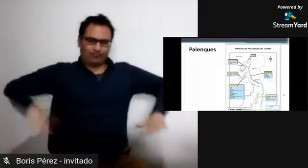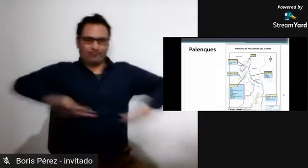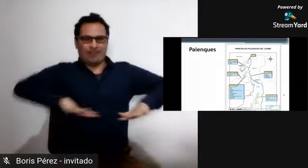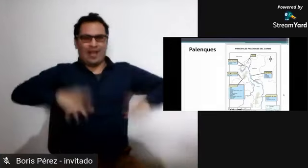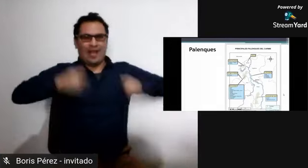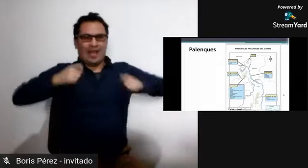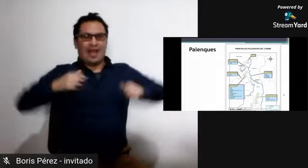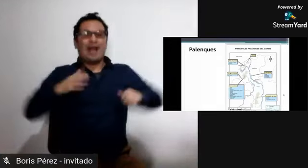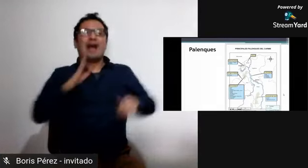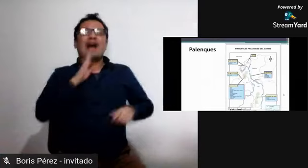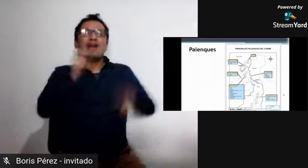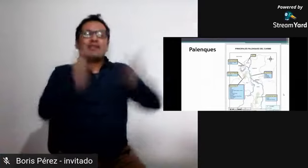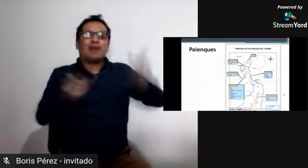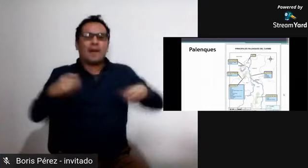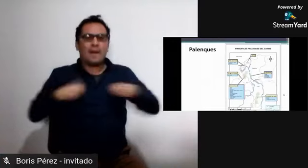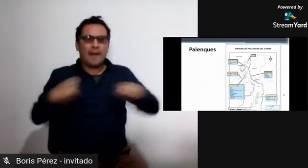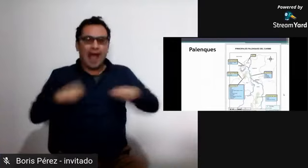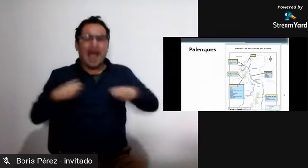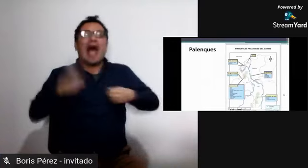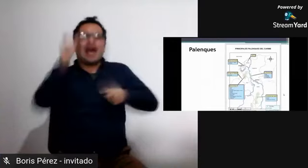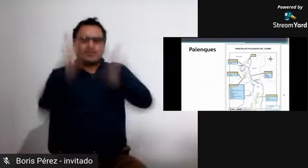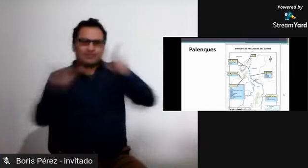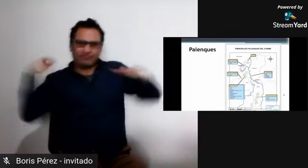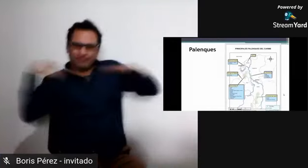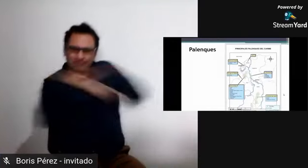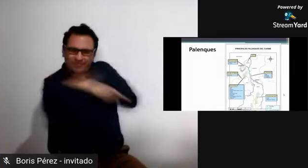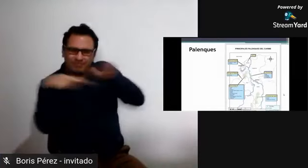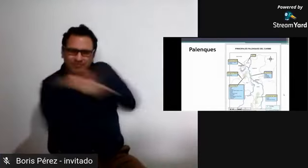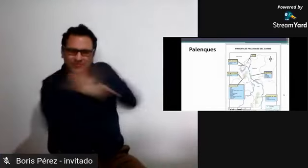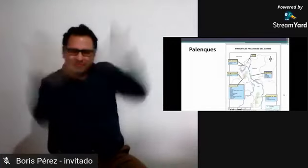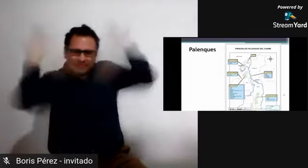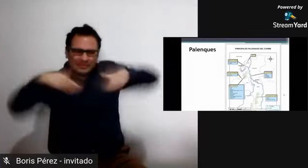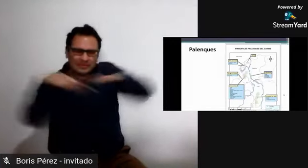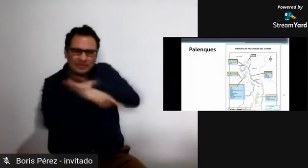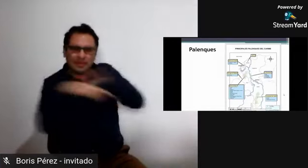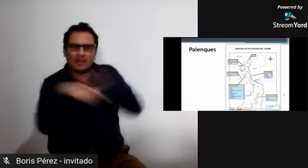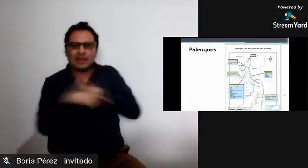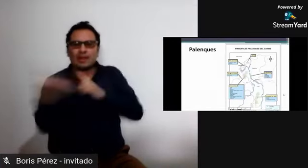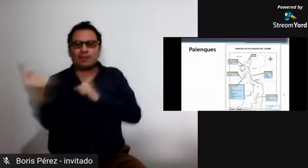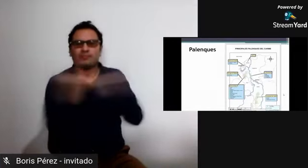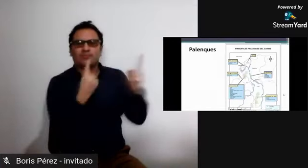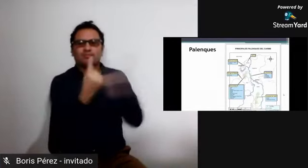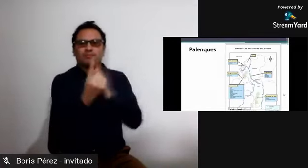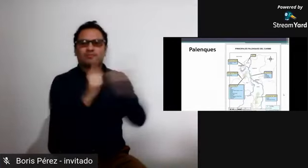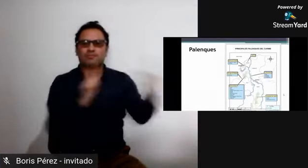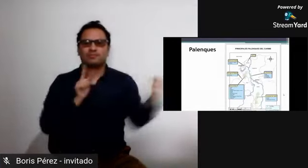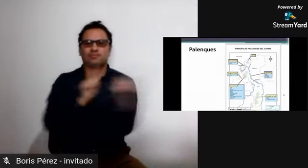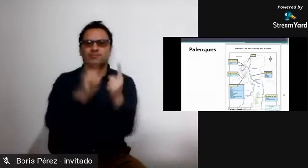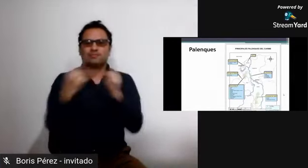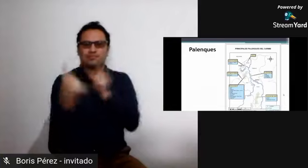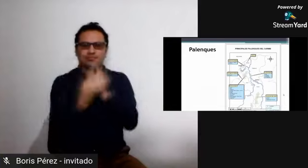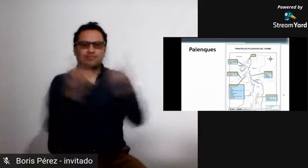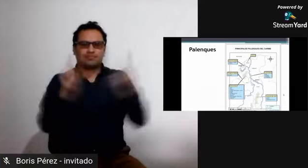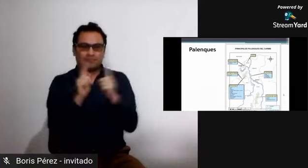establecían este lugar como su nuevo lugar de hábitat. Entonces,